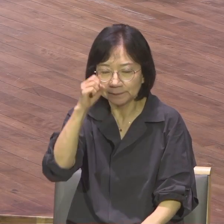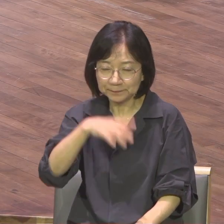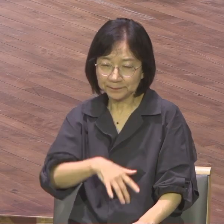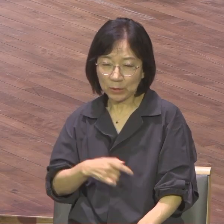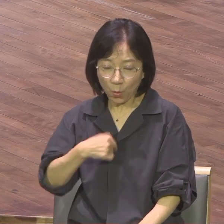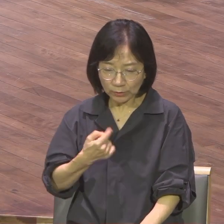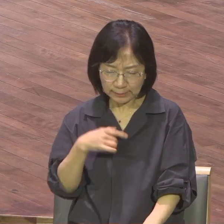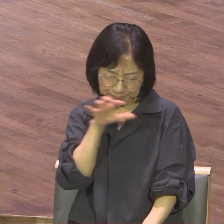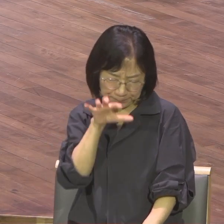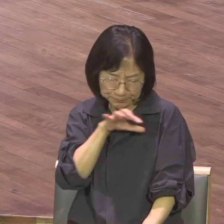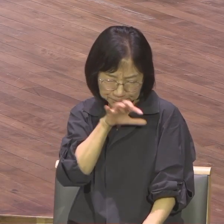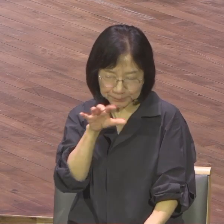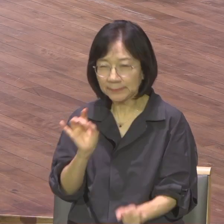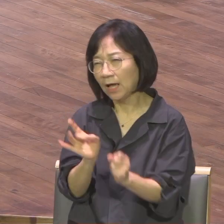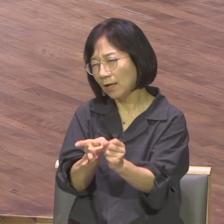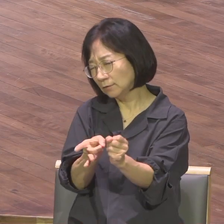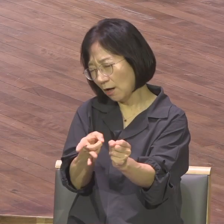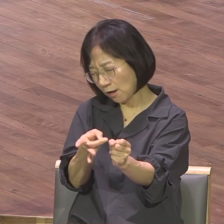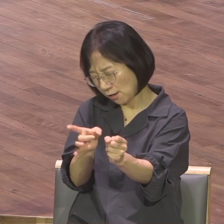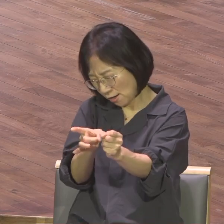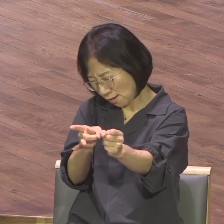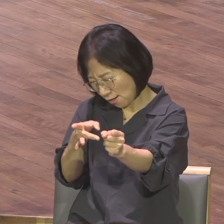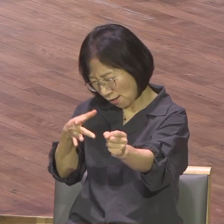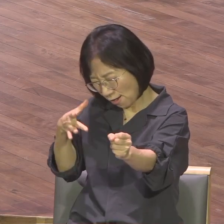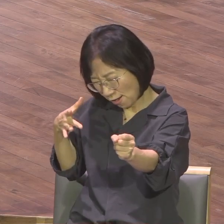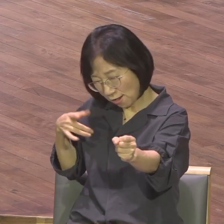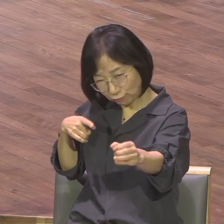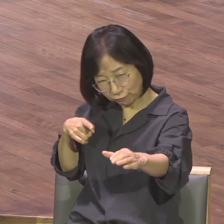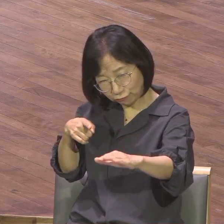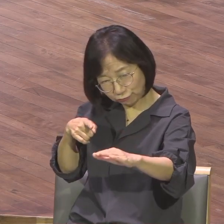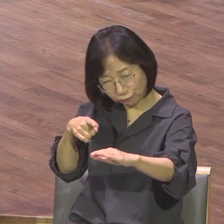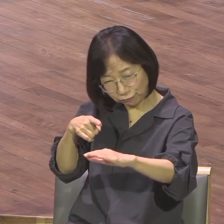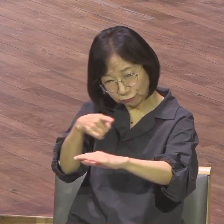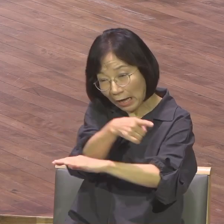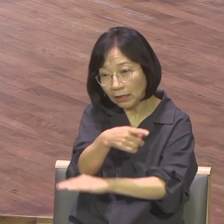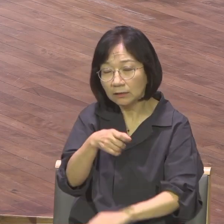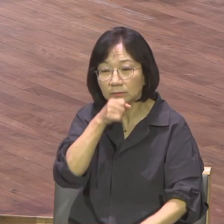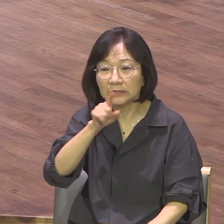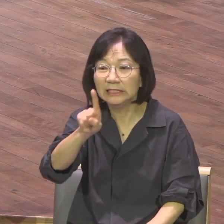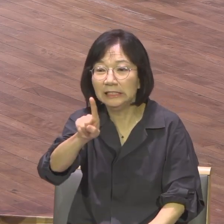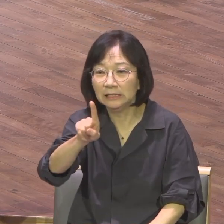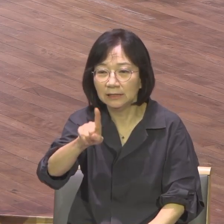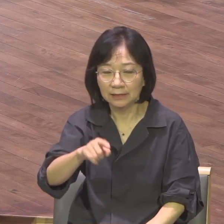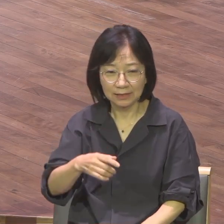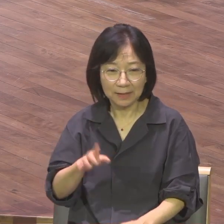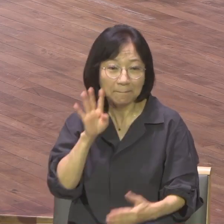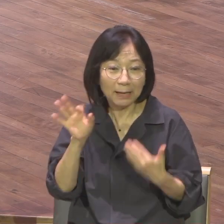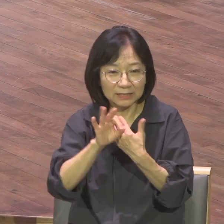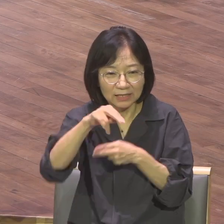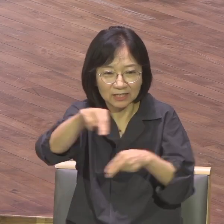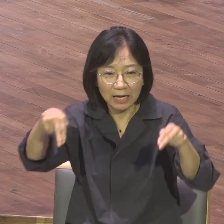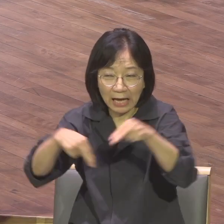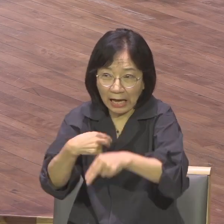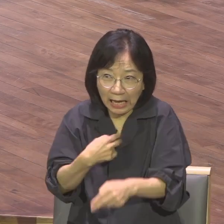근데 1점 쏘고 나서요 인터뷰를 했는데 이 선수가 뭐라고 얘기했느냐 우리같은 막 쪽팔려가지고 인터뷰도 안 할 건데